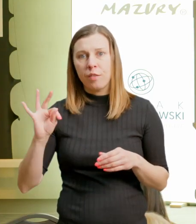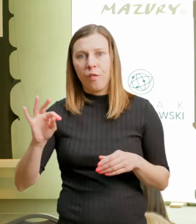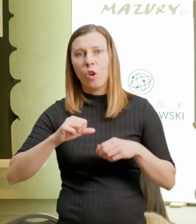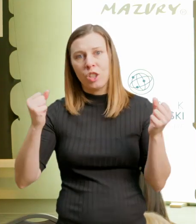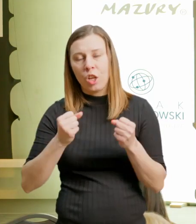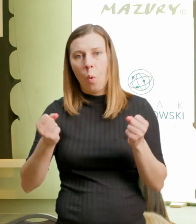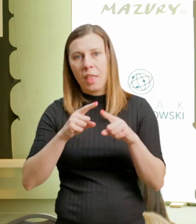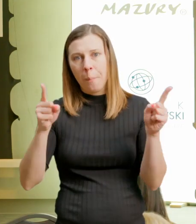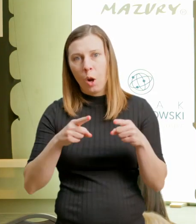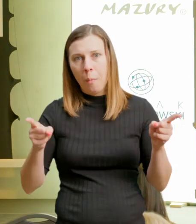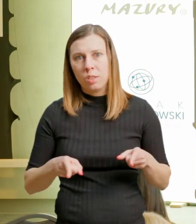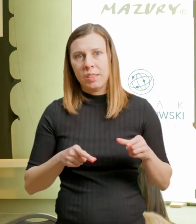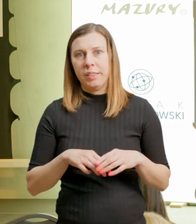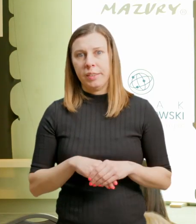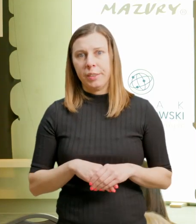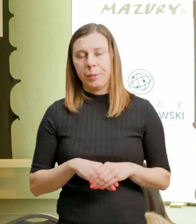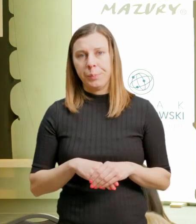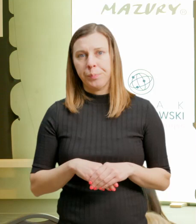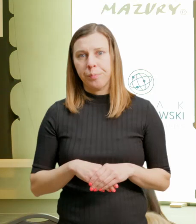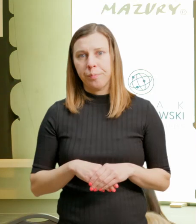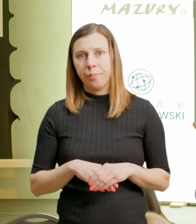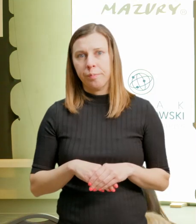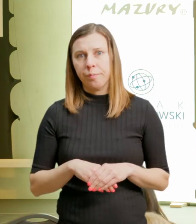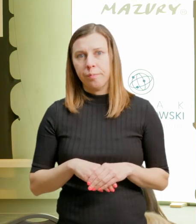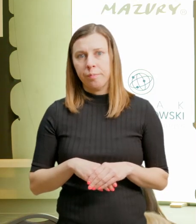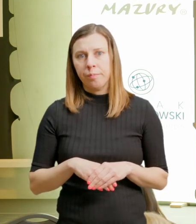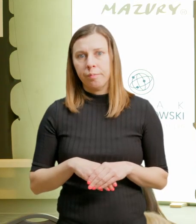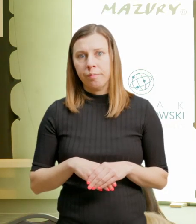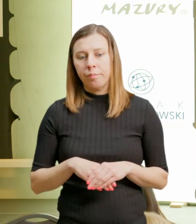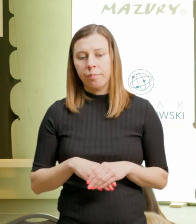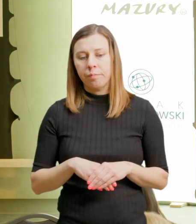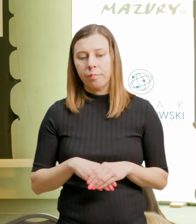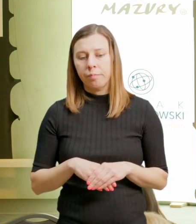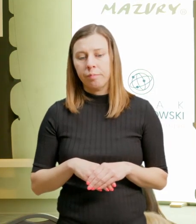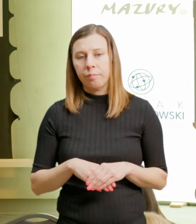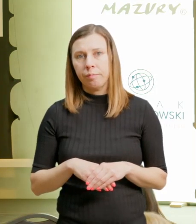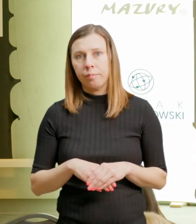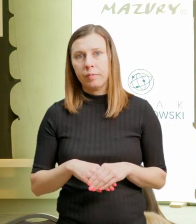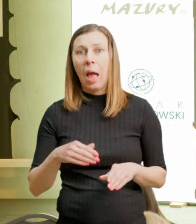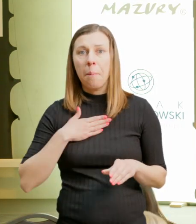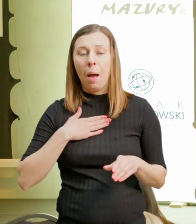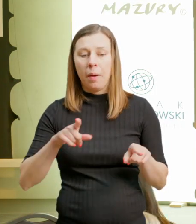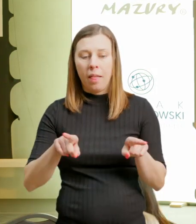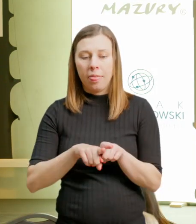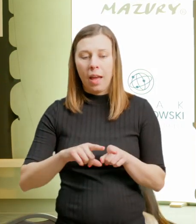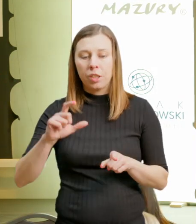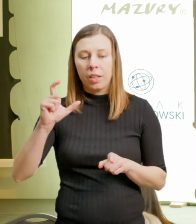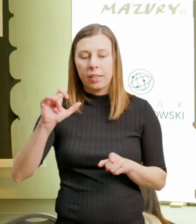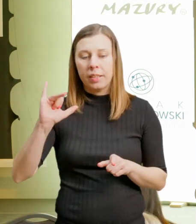No i w końcu, na kanwie tego, że tak tu i teraz, mamy city breaki. Bardzo silnie trend